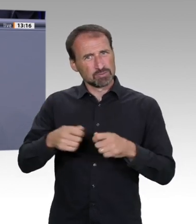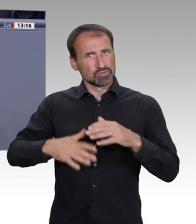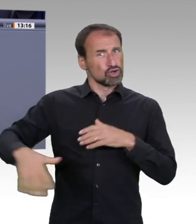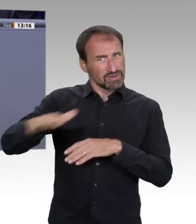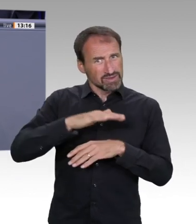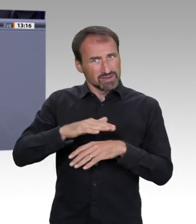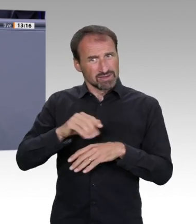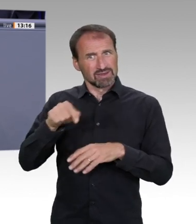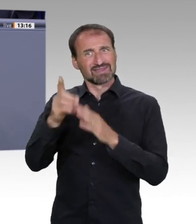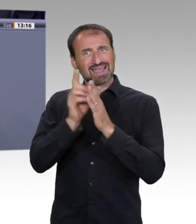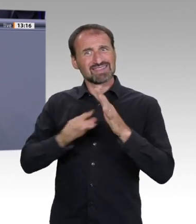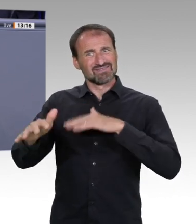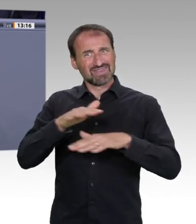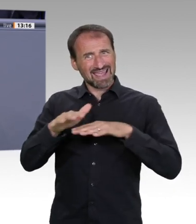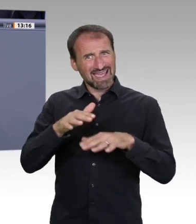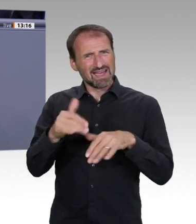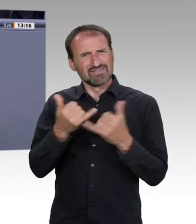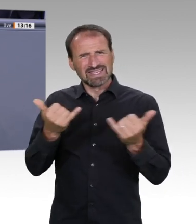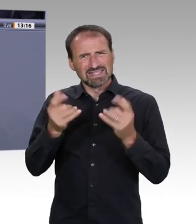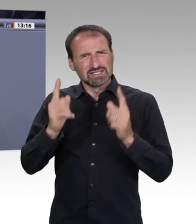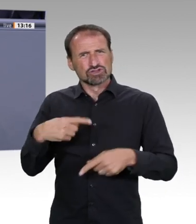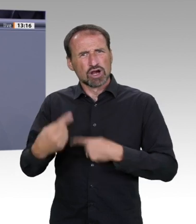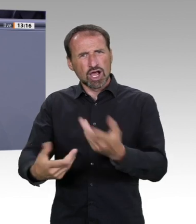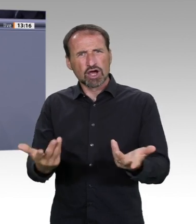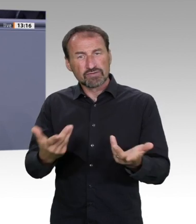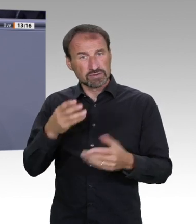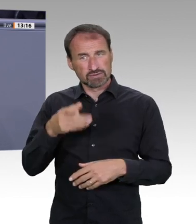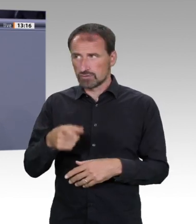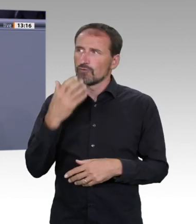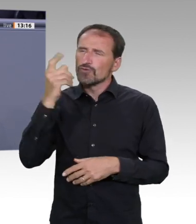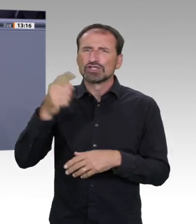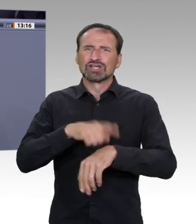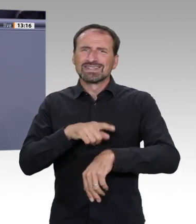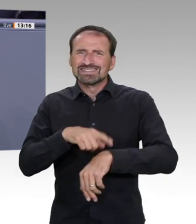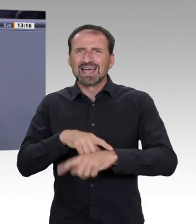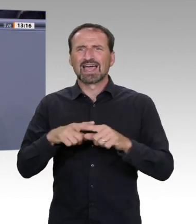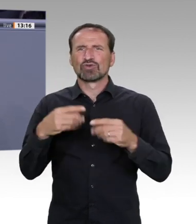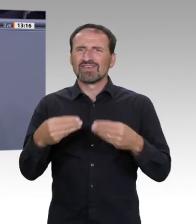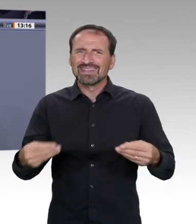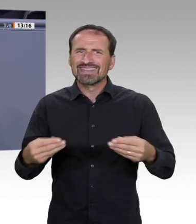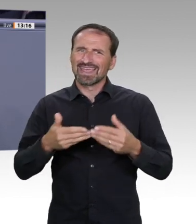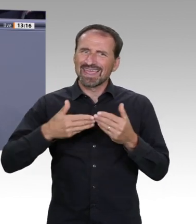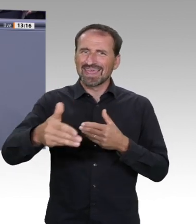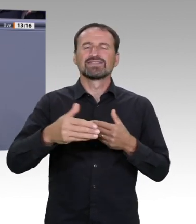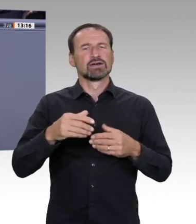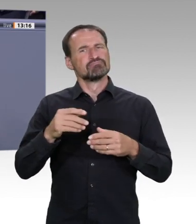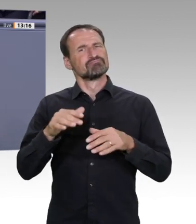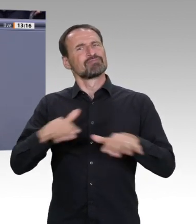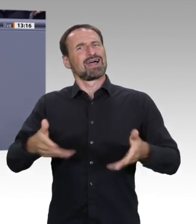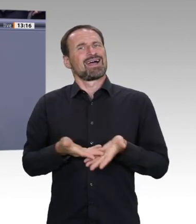Bürgern da draußen wahrmachen, wie sehr Sie sich um die Zukunft kümmern, für wie wichtig Sie die Digitalisierung halten. Sie wollen zeigen, dass Sie das Zeichen der